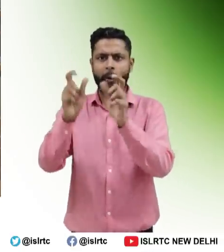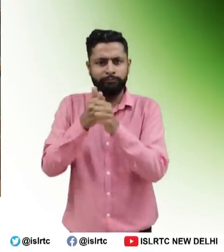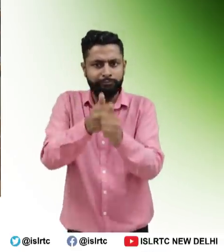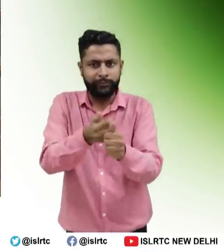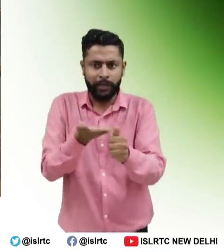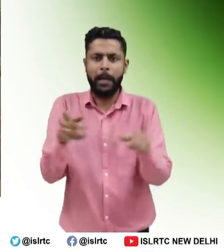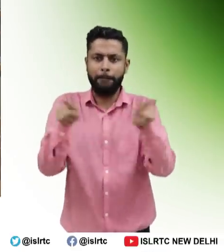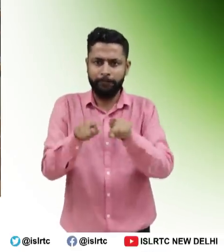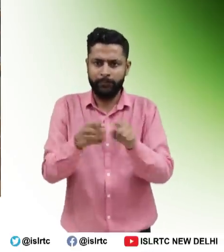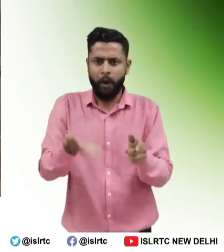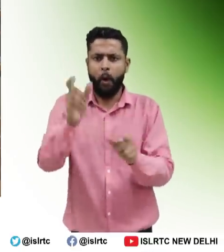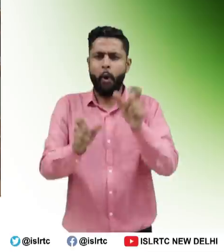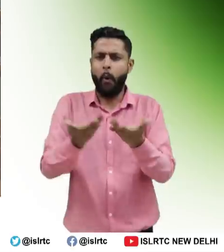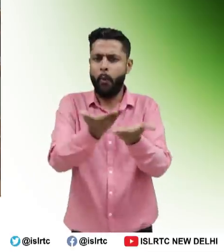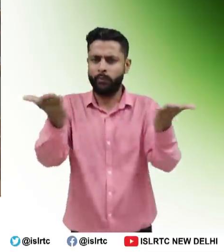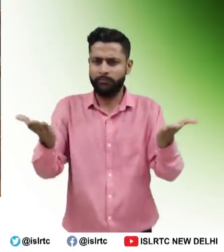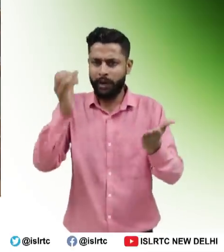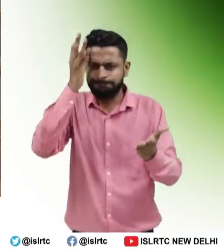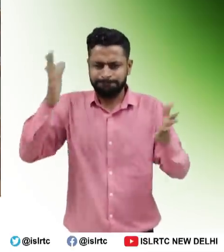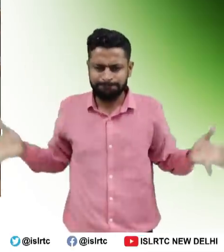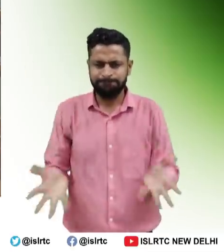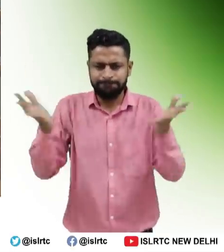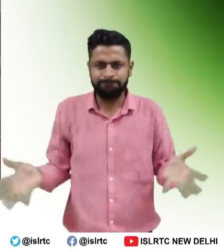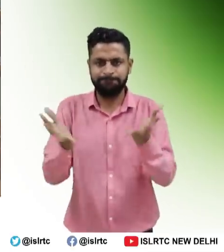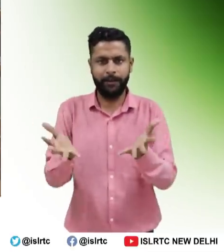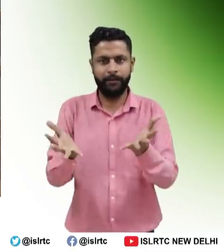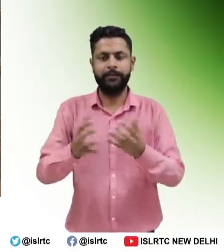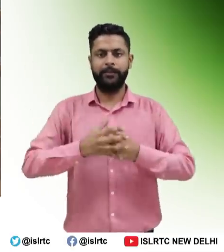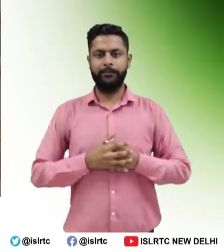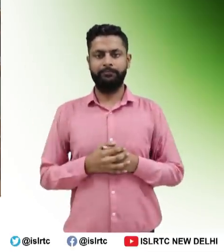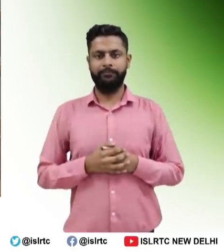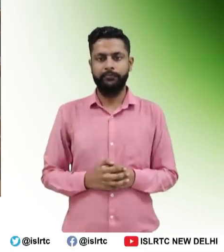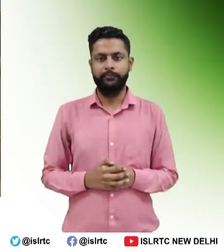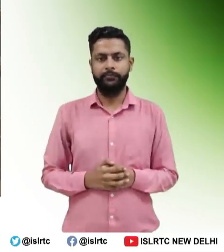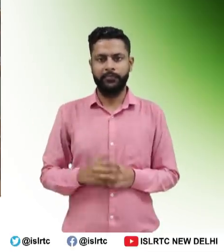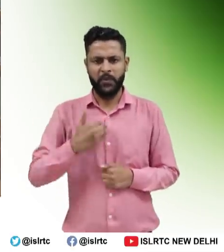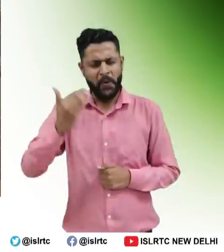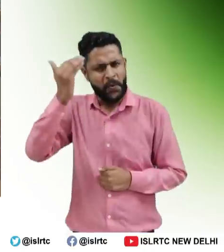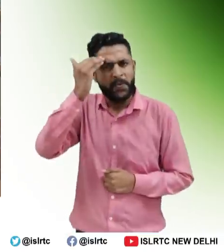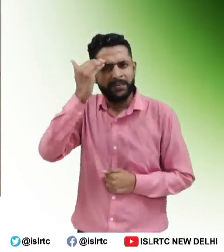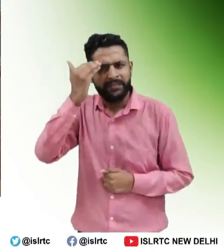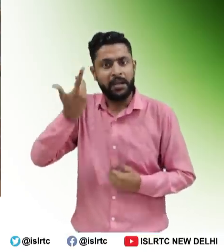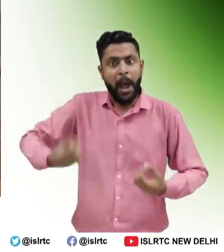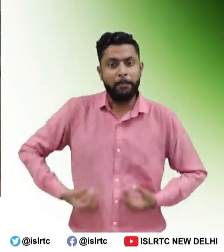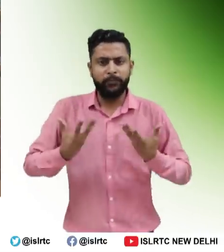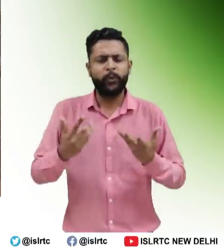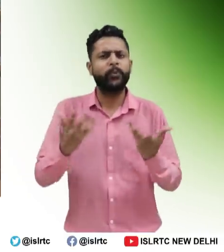आयोजीत सांकेतिक भासा दिवस का बिश्त्रुद कार्यक्रम आजादी का अम्रूत महस्व के अंतरगत